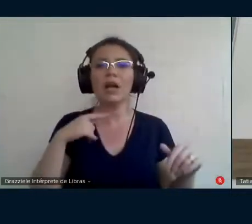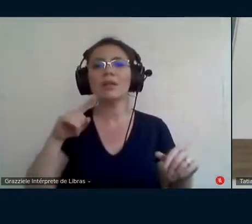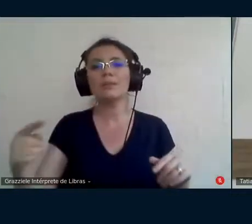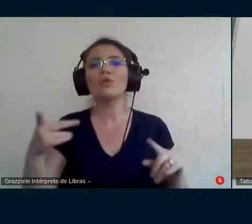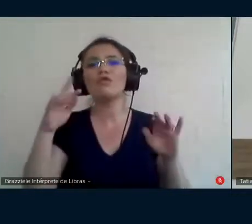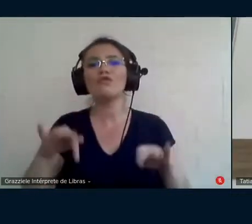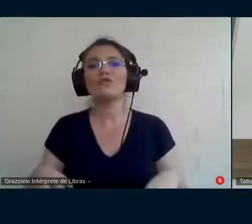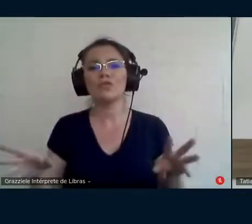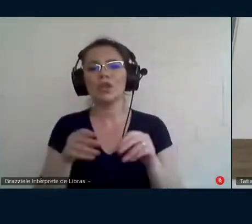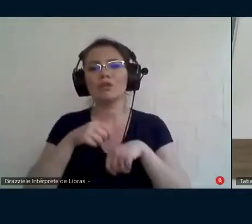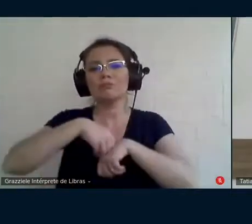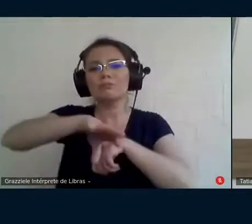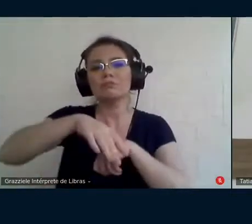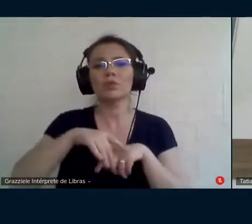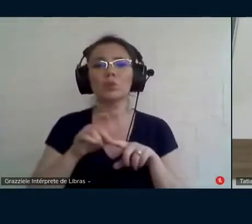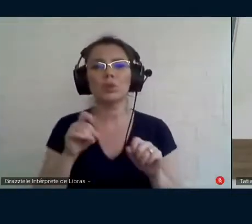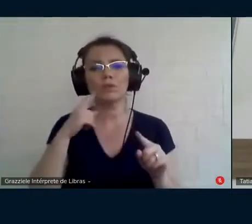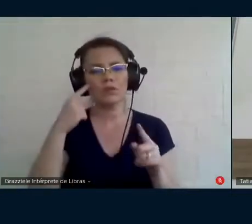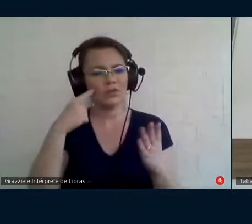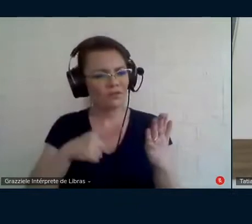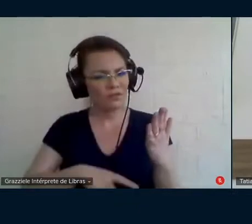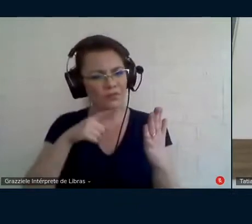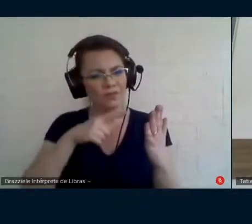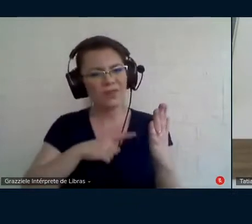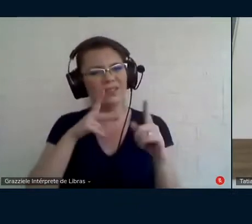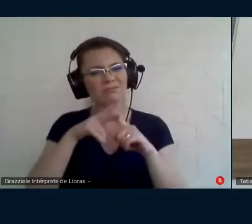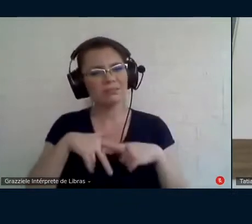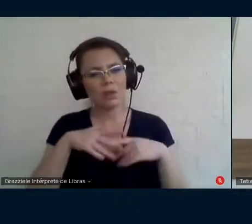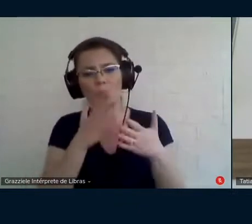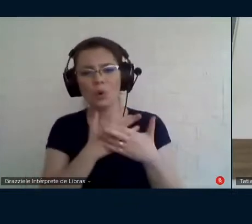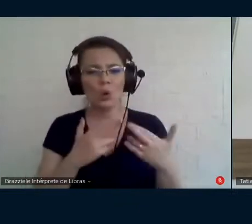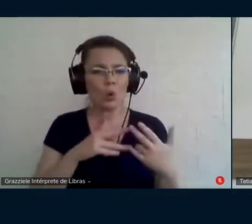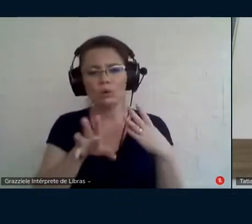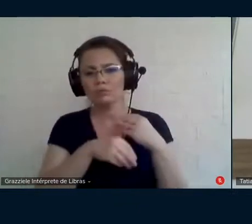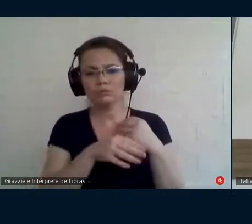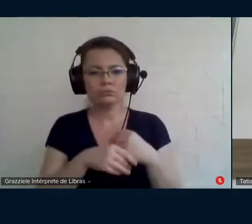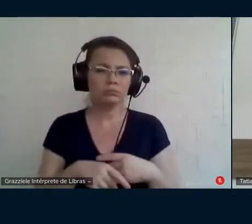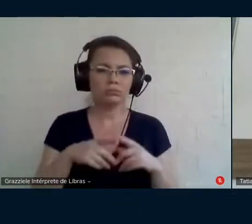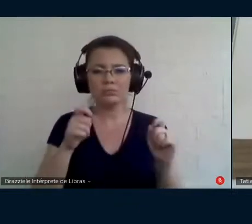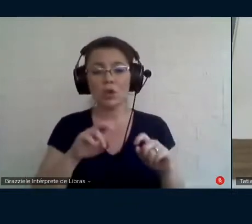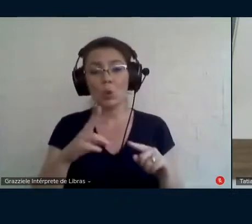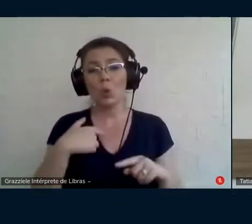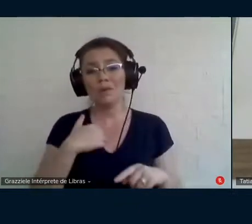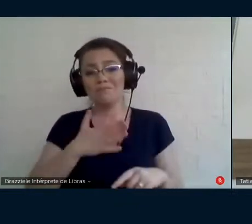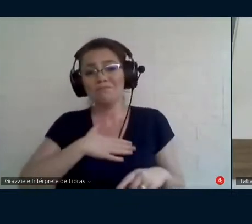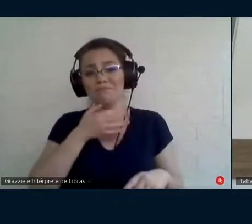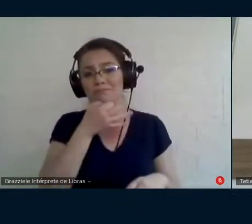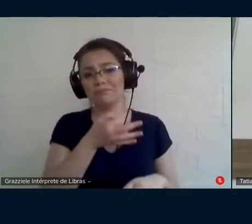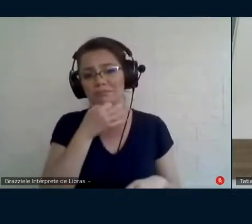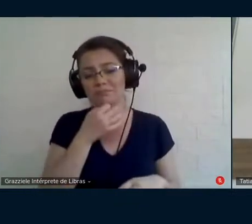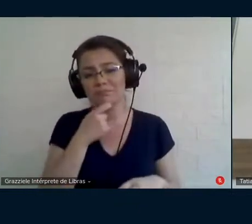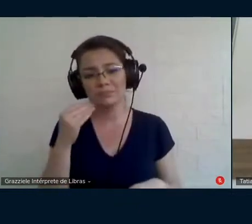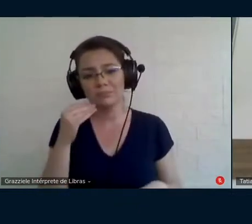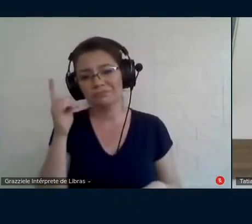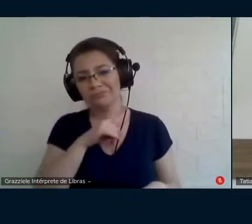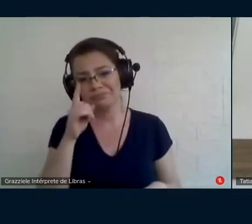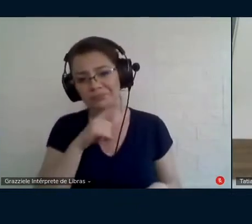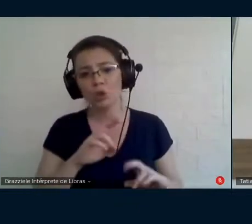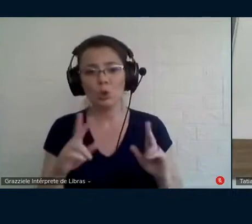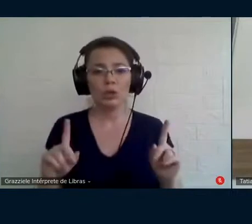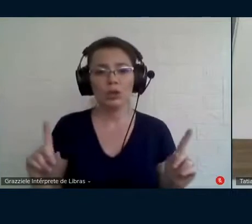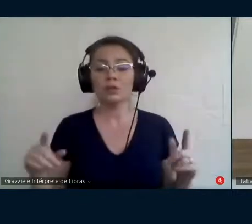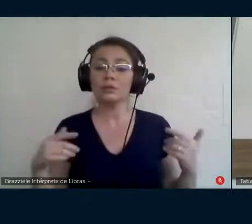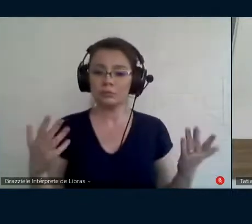revisitar no texto e ver se é isso mesmo, se é uma leitura minha equivocada, mas é um bloco só de